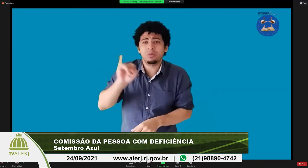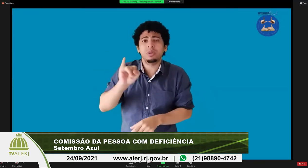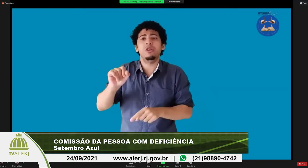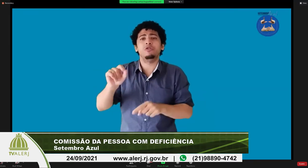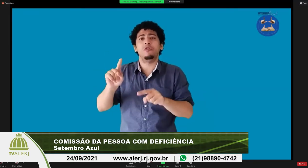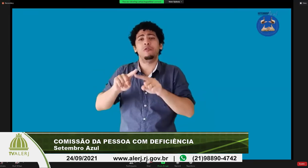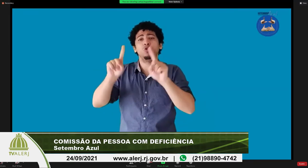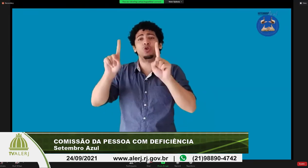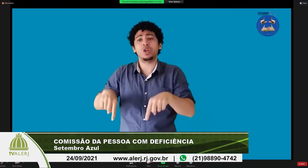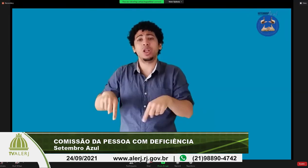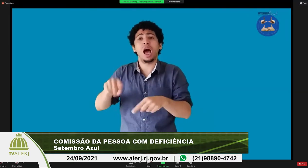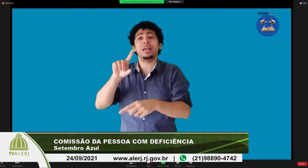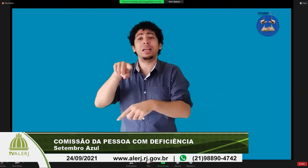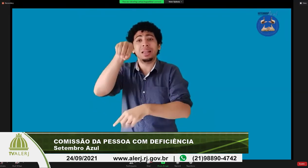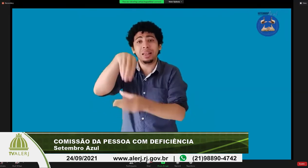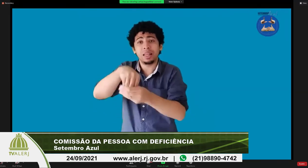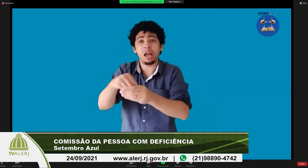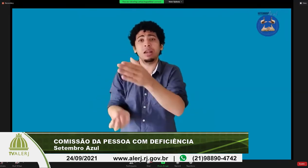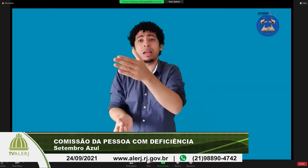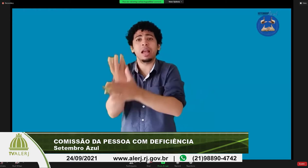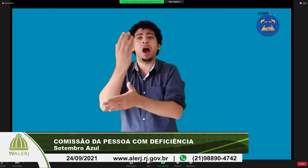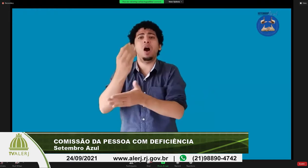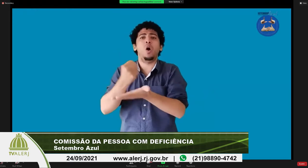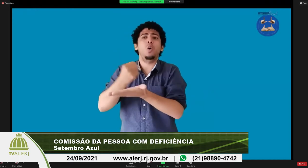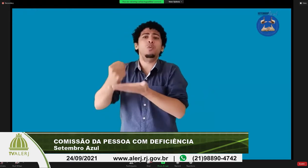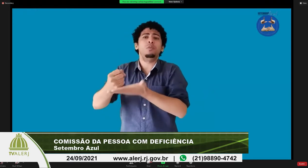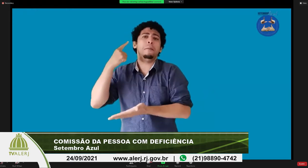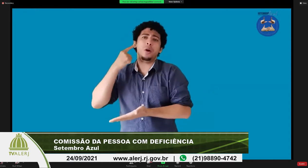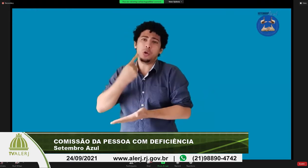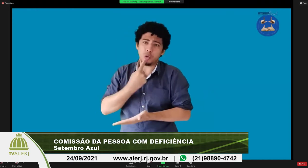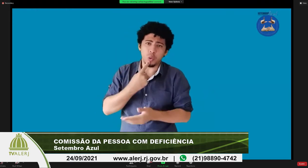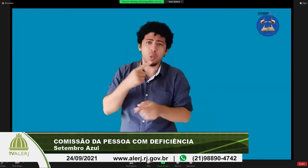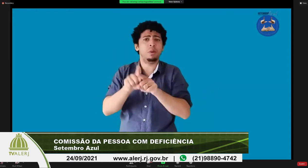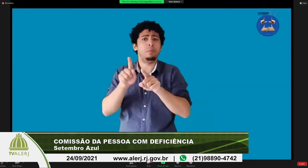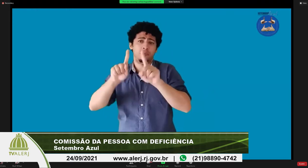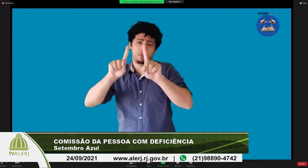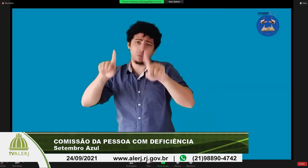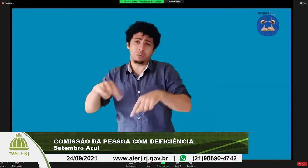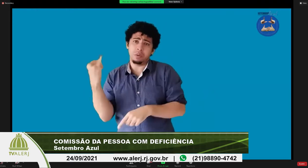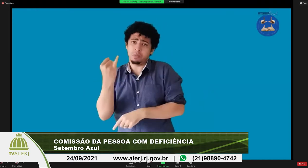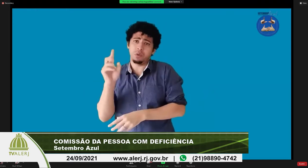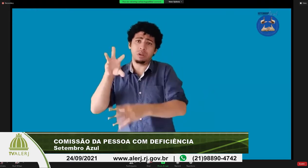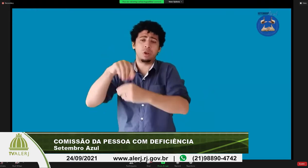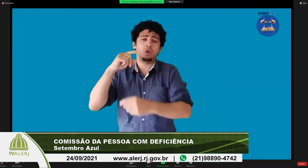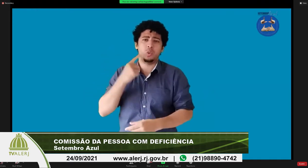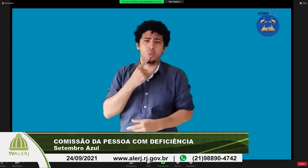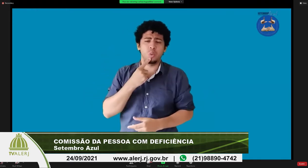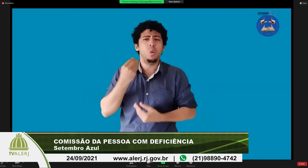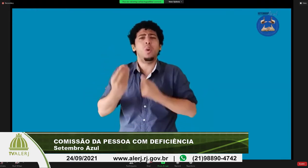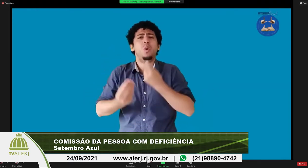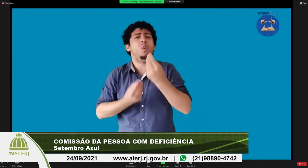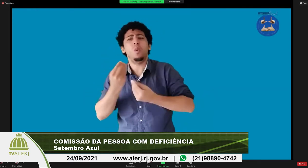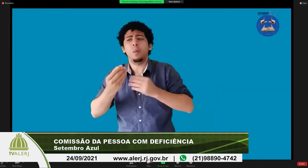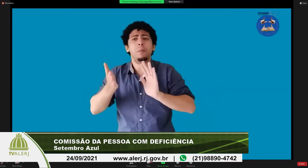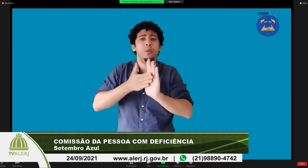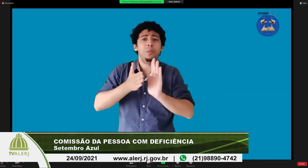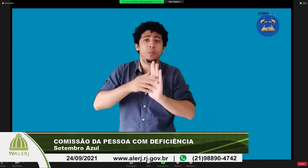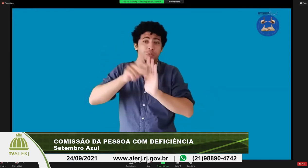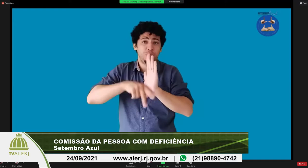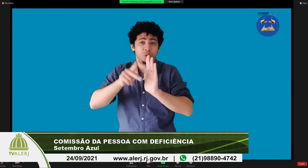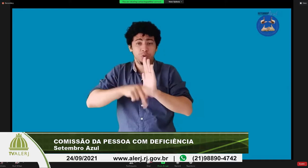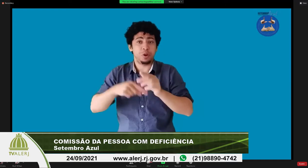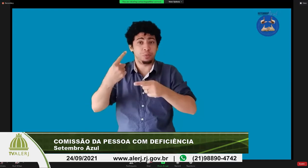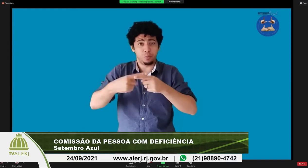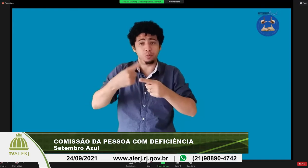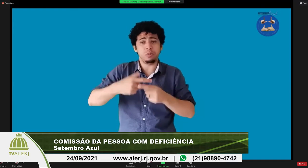possam ter inclusão de verdade tenham em si funcionários contratados pessoas surdas que possam estar